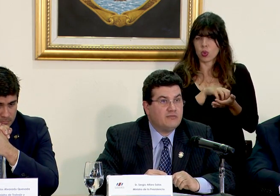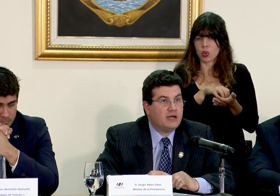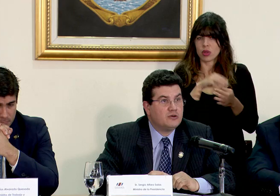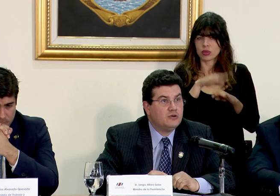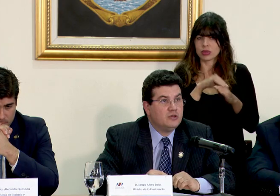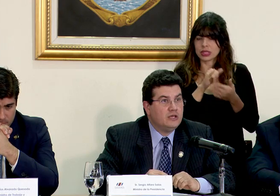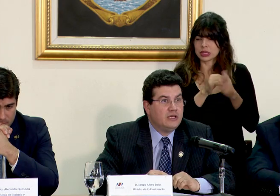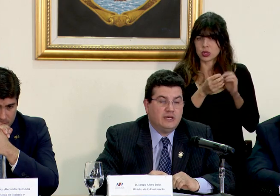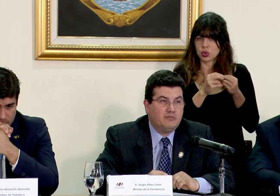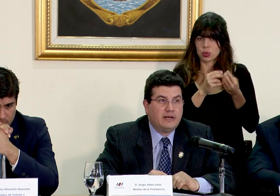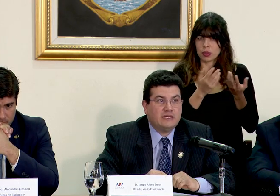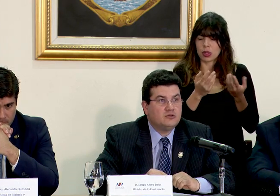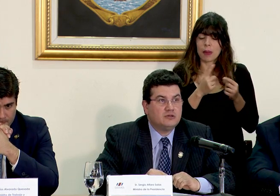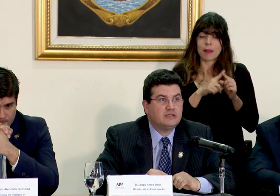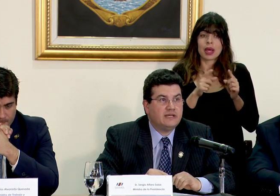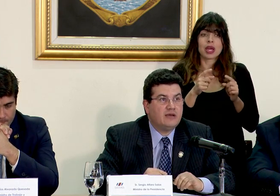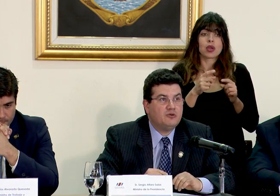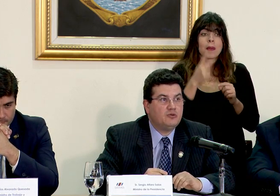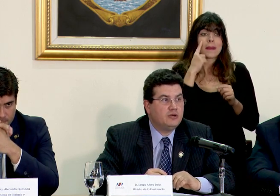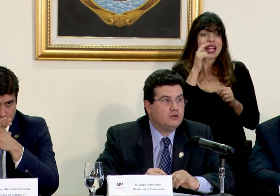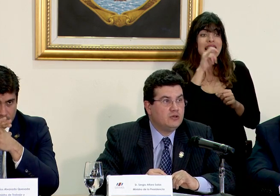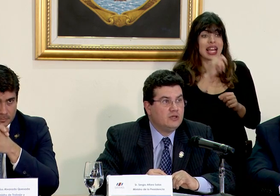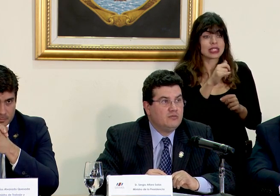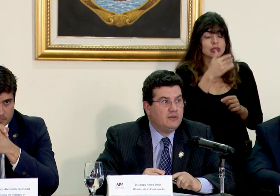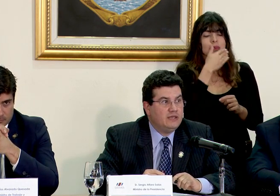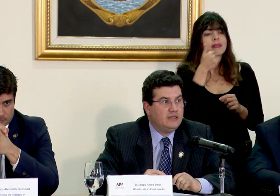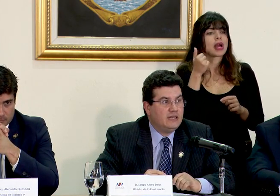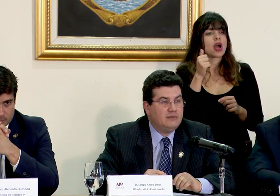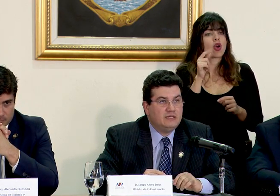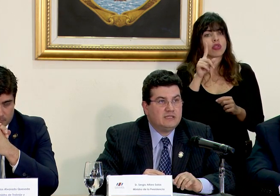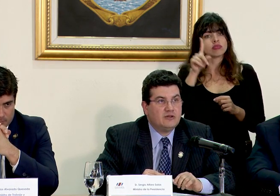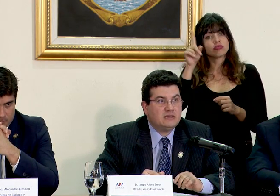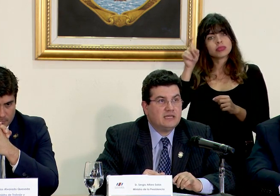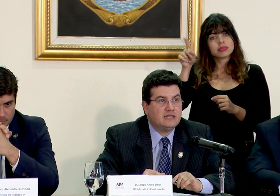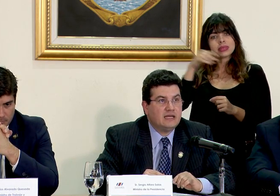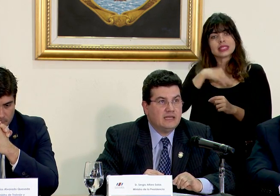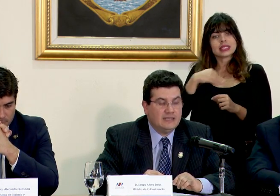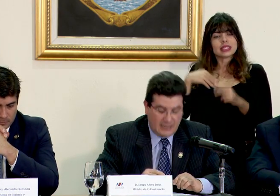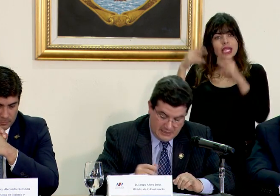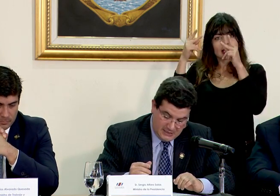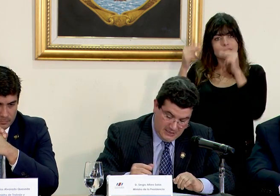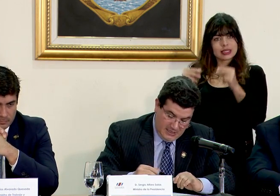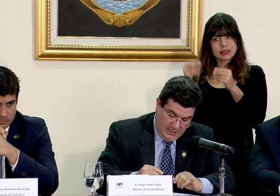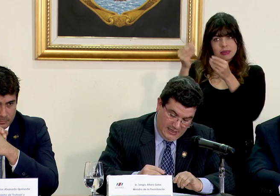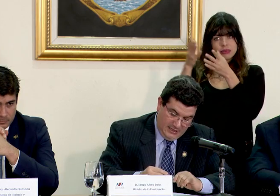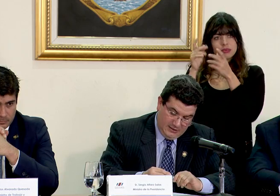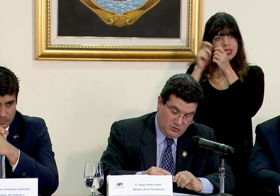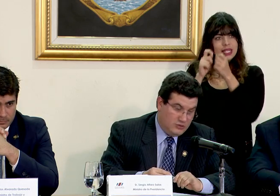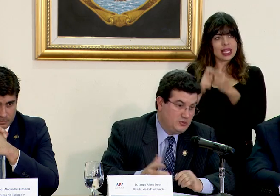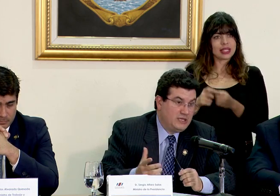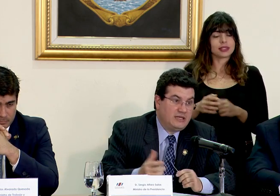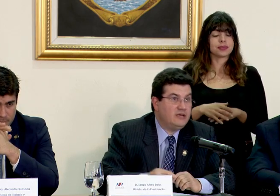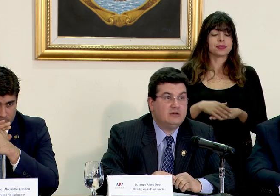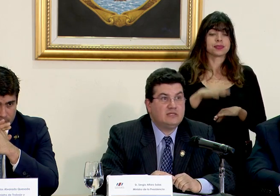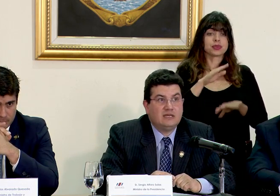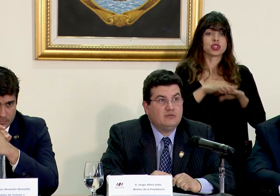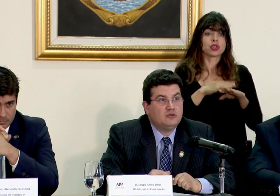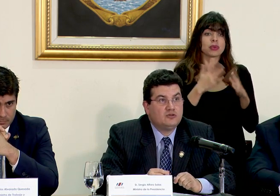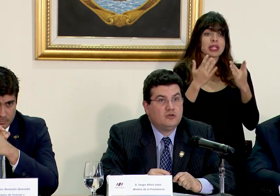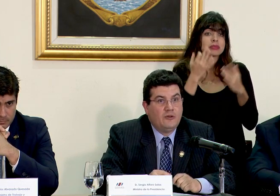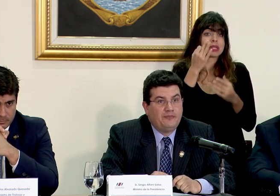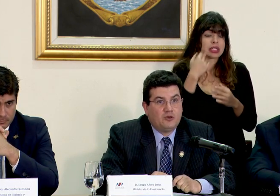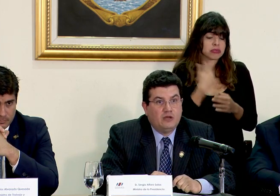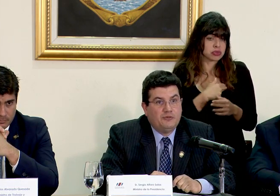ella sin embargo para eso sería muy bueno pedirle al Ministerio de Hacienda el detalle sobre expectativas